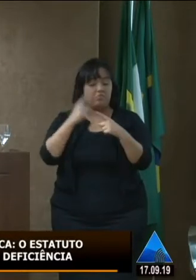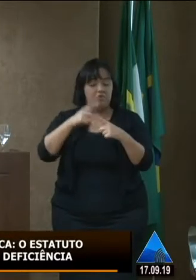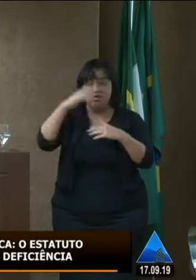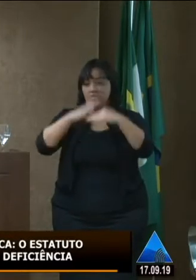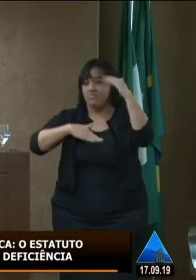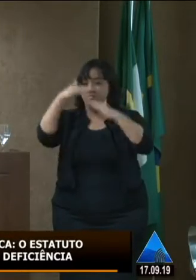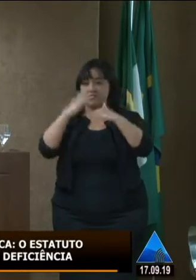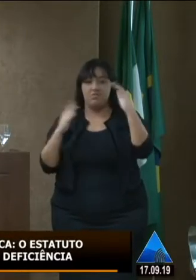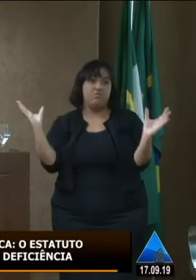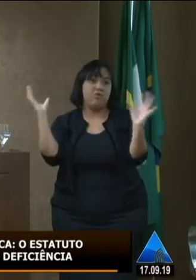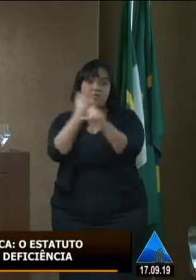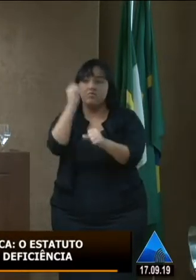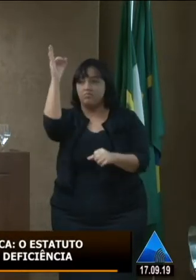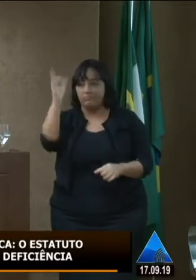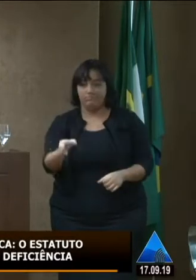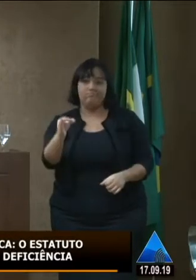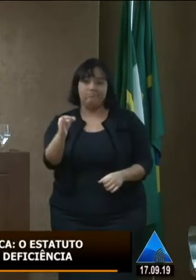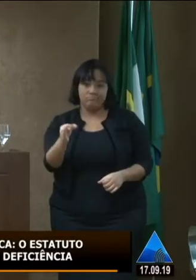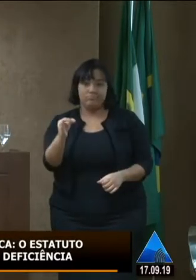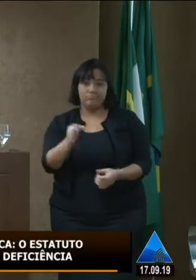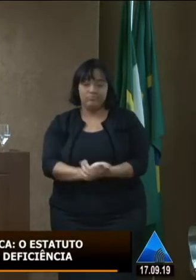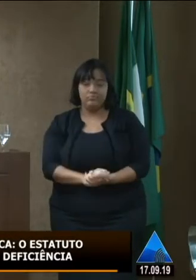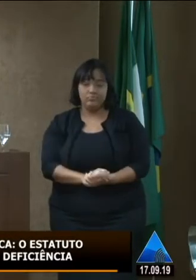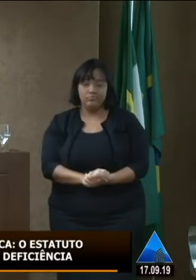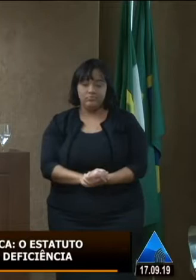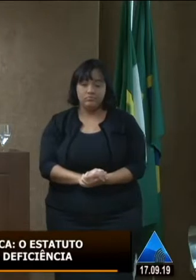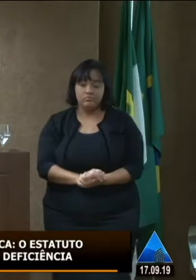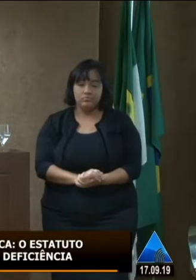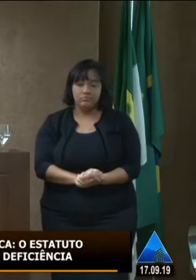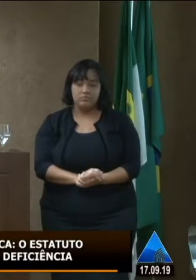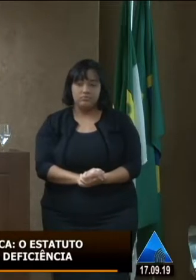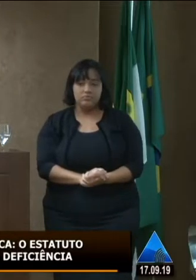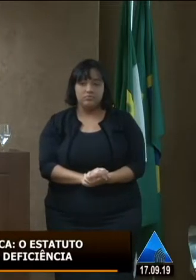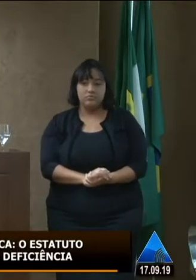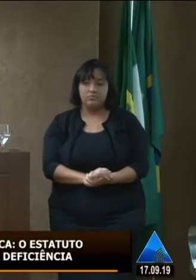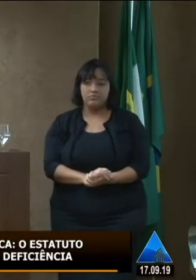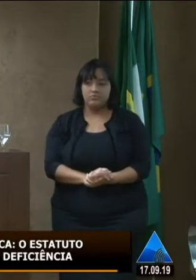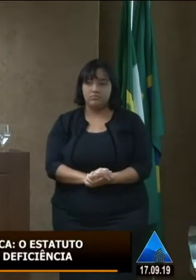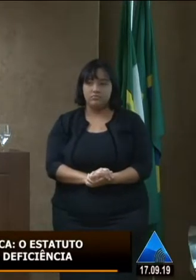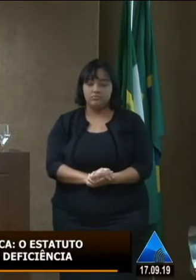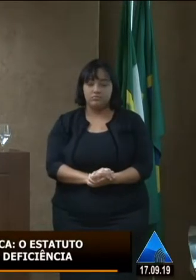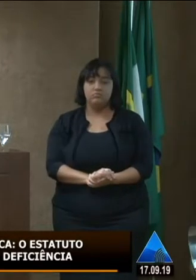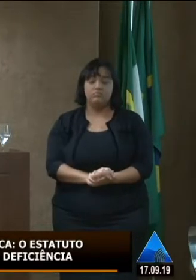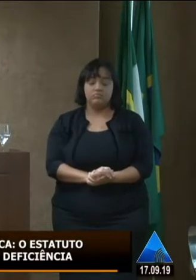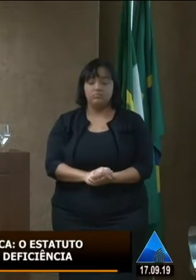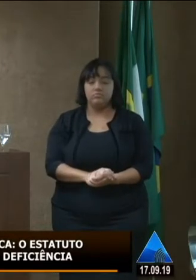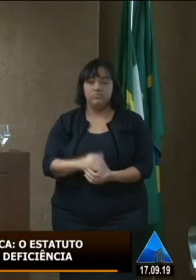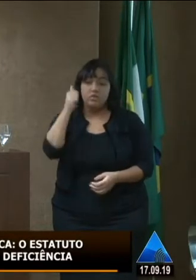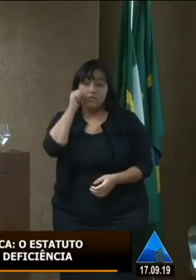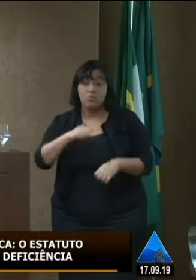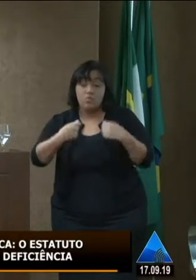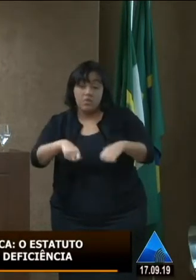foram realmente qualificados para atendê-la na necessidade especificidade da deficiência que ela naquele momento